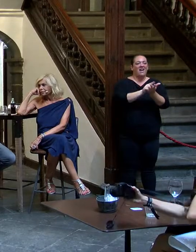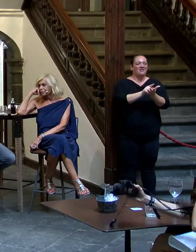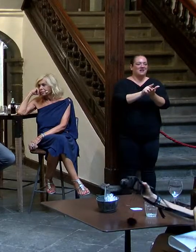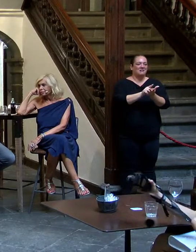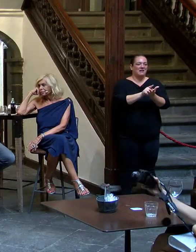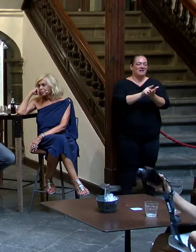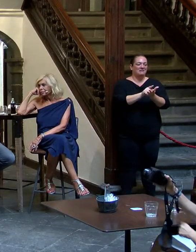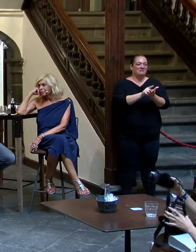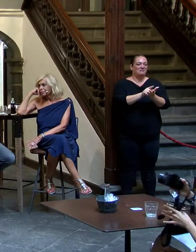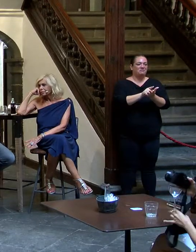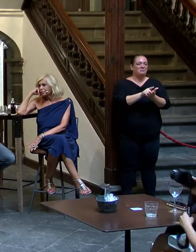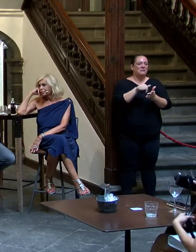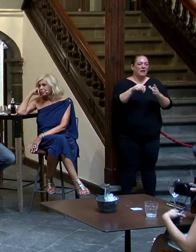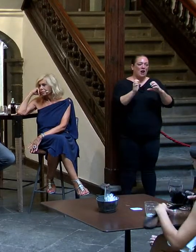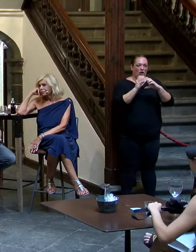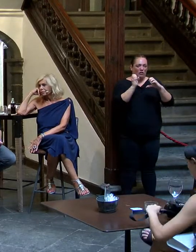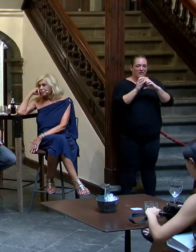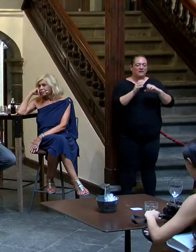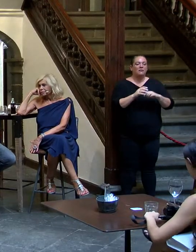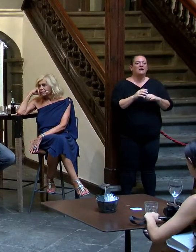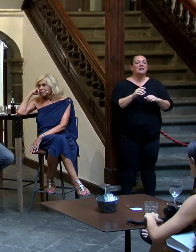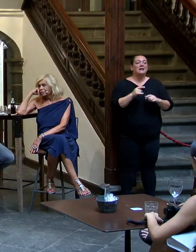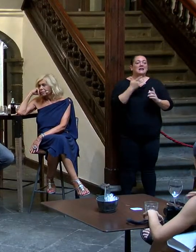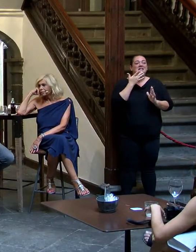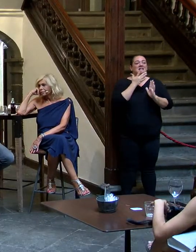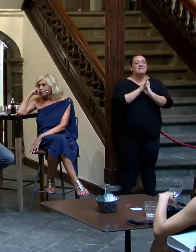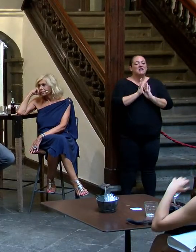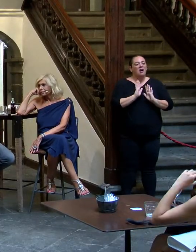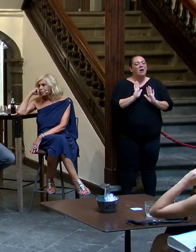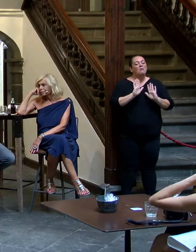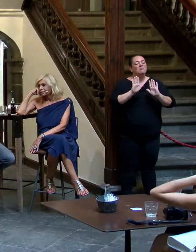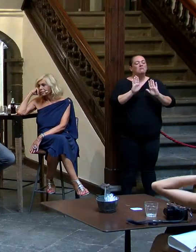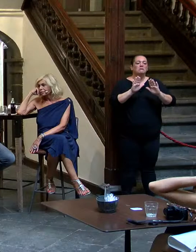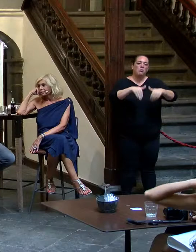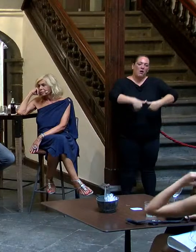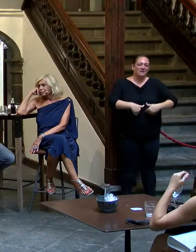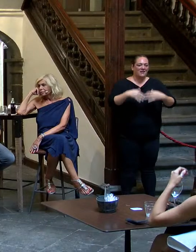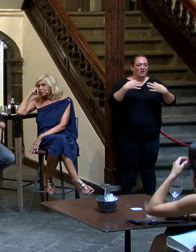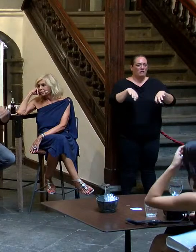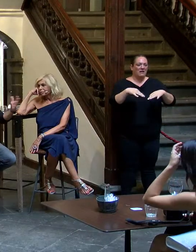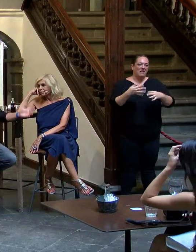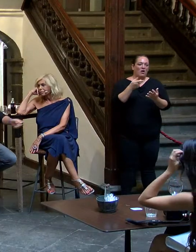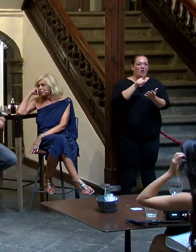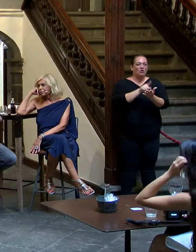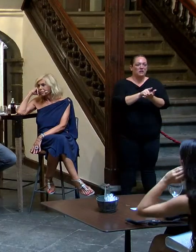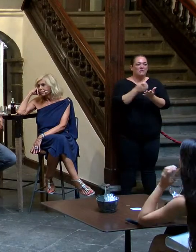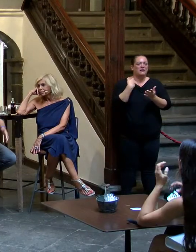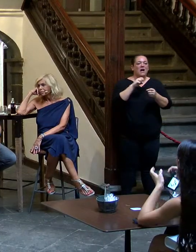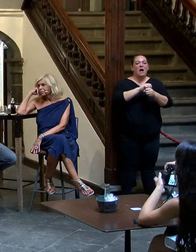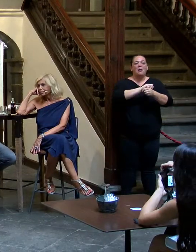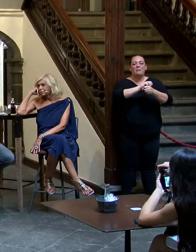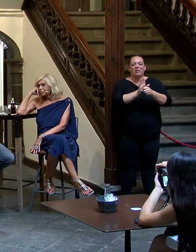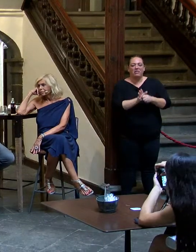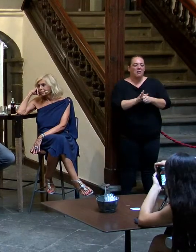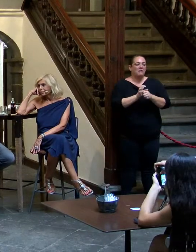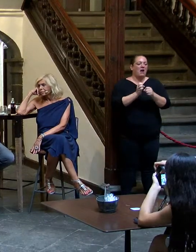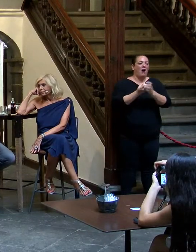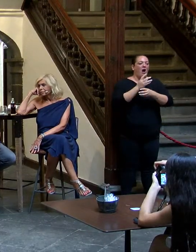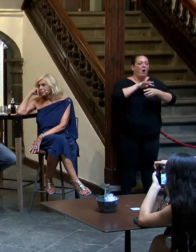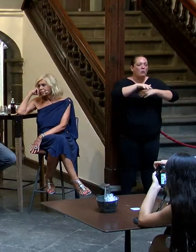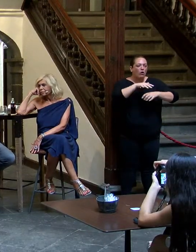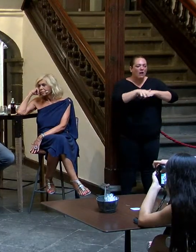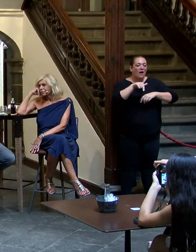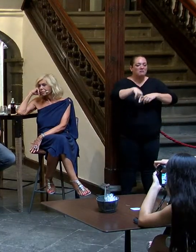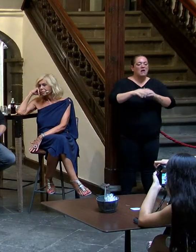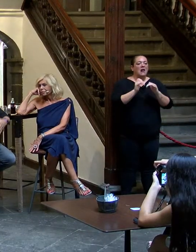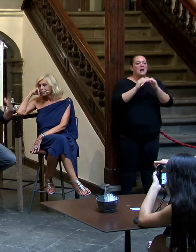titular esta vuelta a la normalidad después de lo sucedido, pandemia, volcán. La Palma